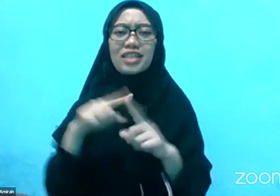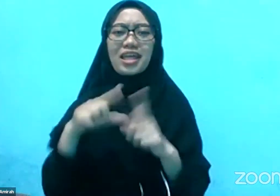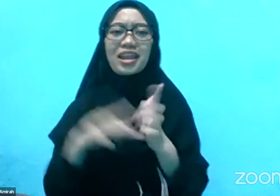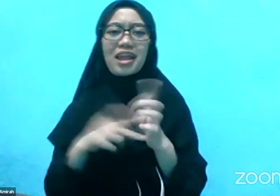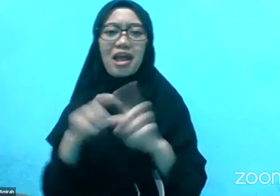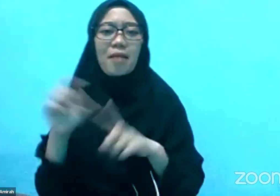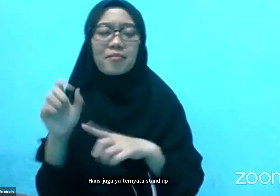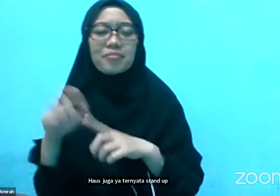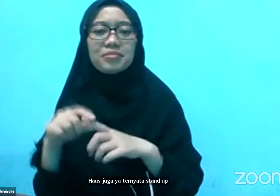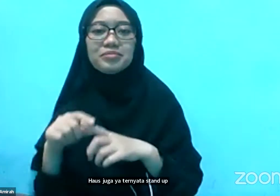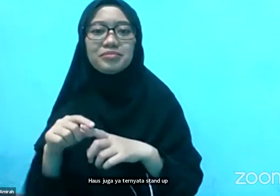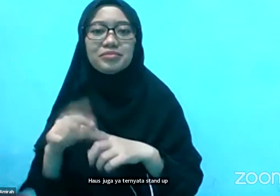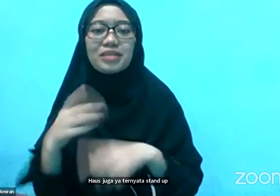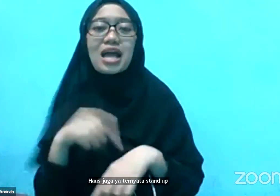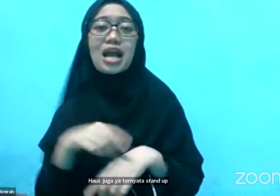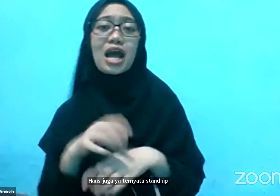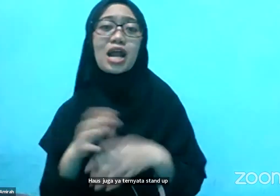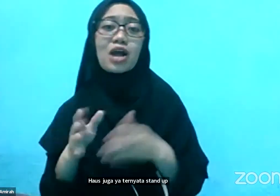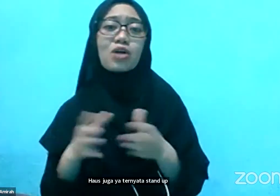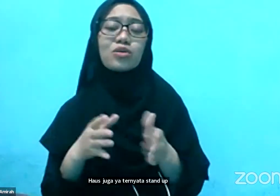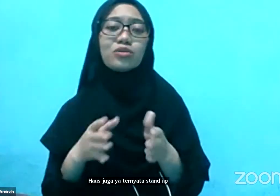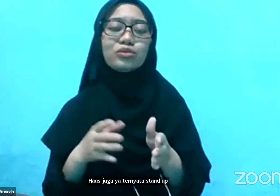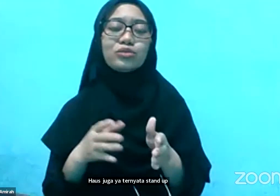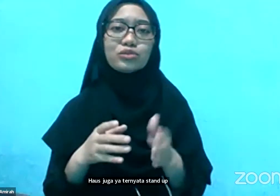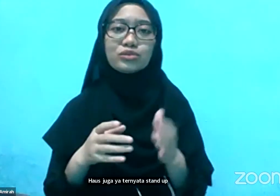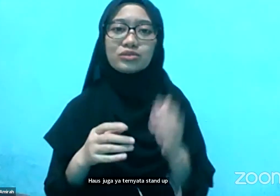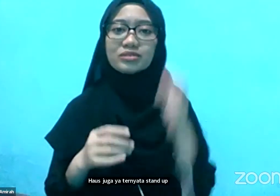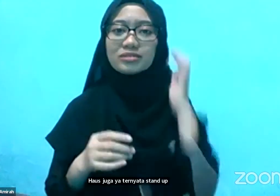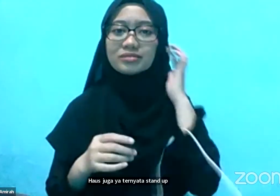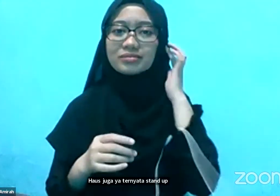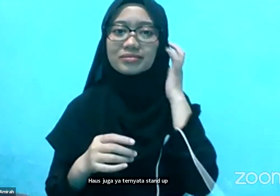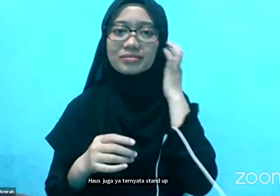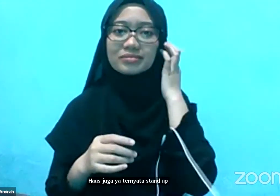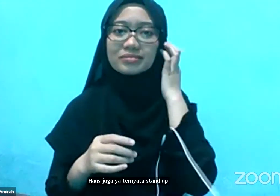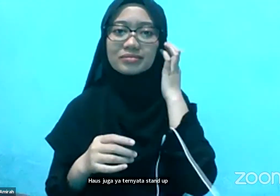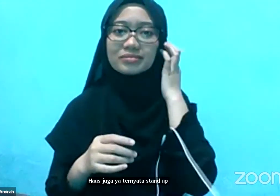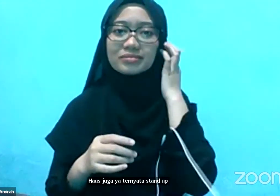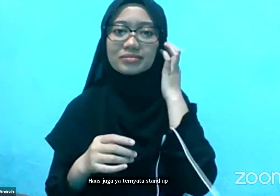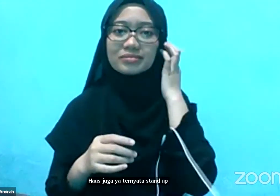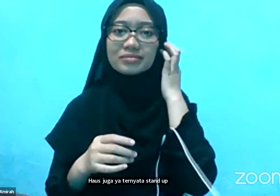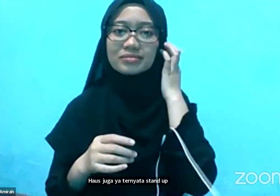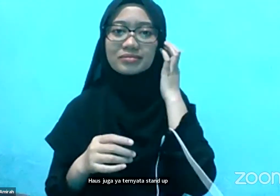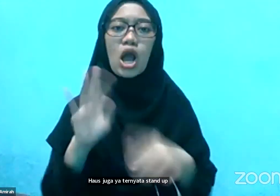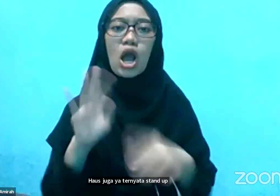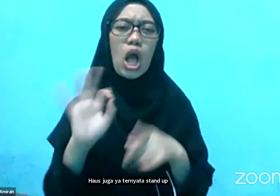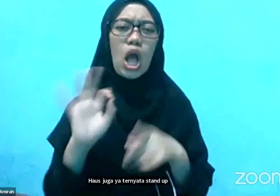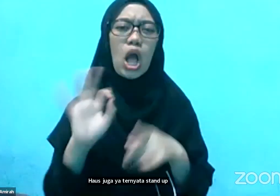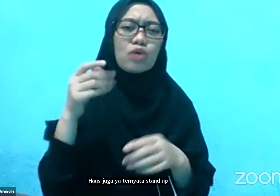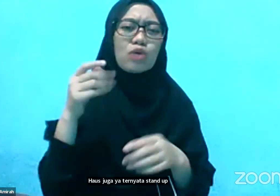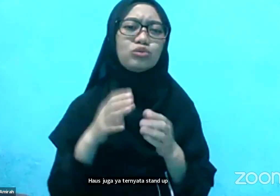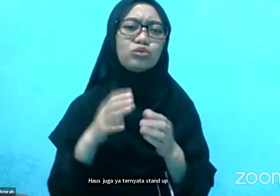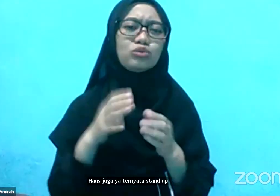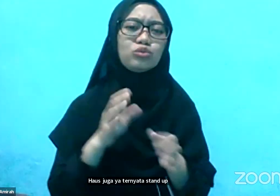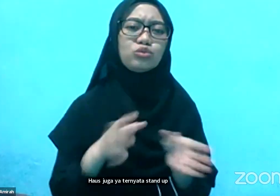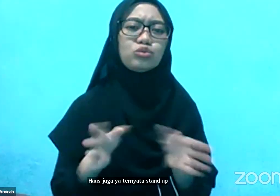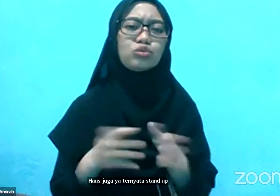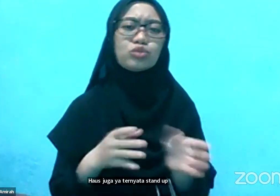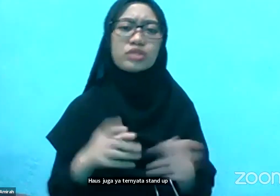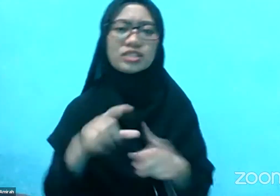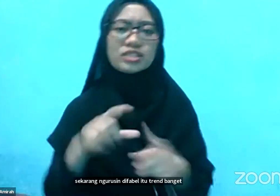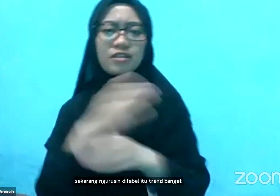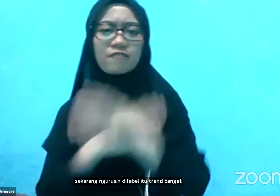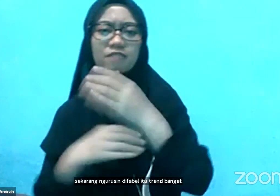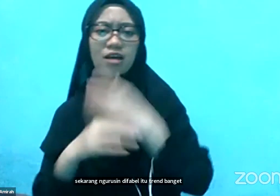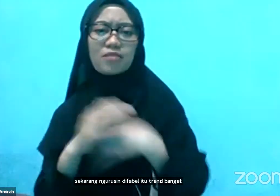Sekarang ngurusin di Pable Jadi tren banget ya Gak ngurusin di Pable itu Gak keren Yang gak di Pable aja Bela-belain ngurusin di